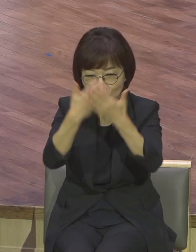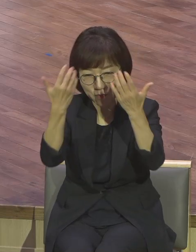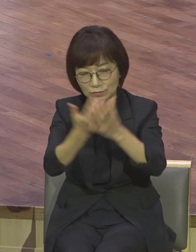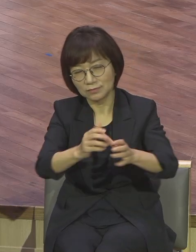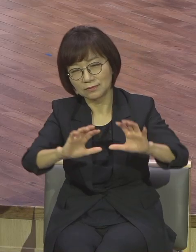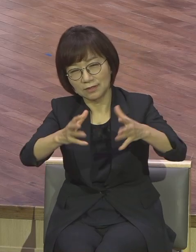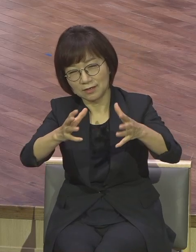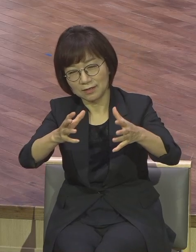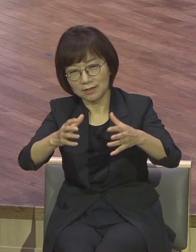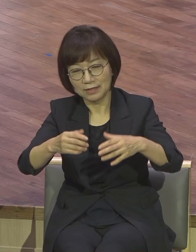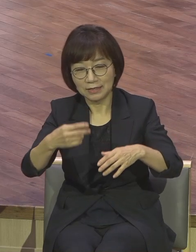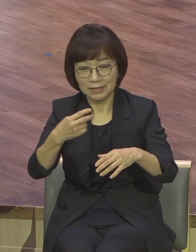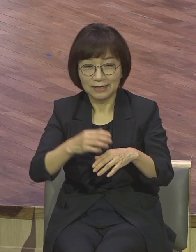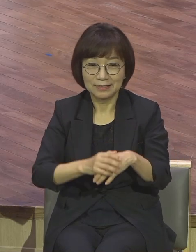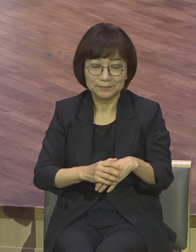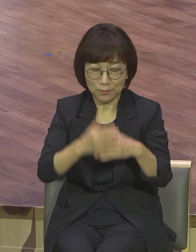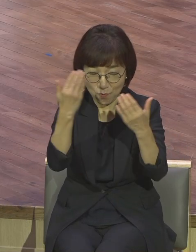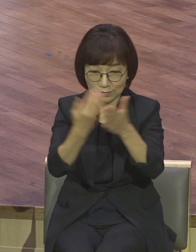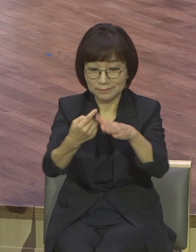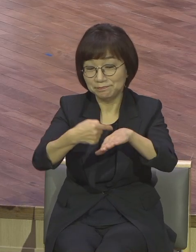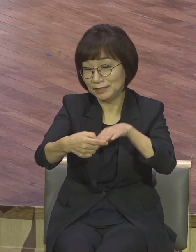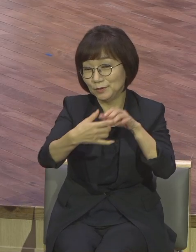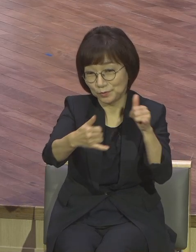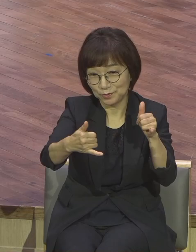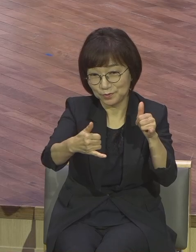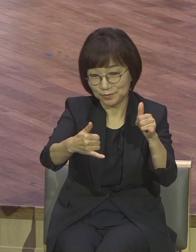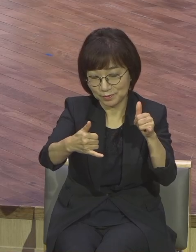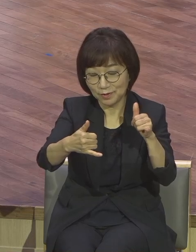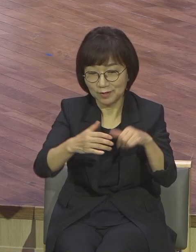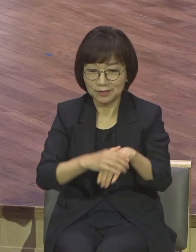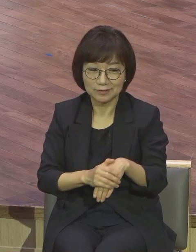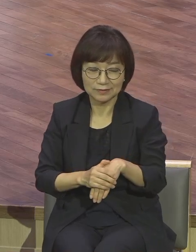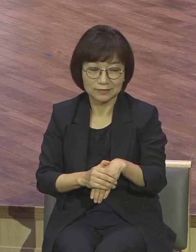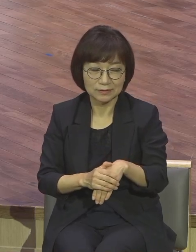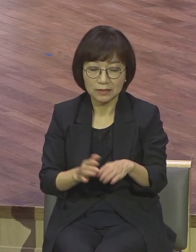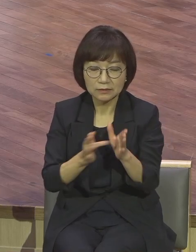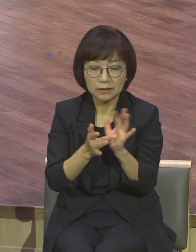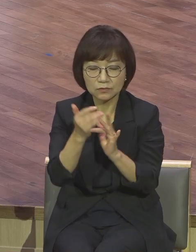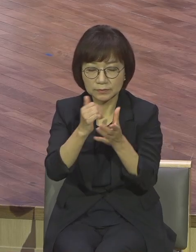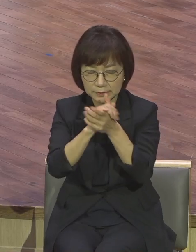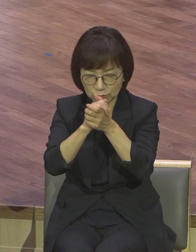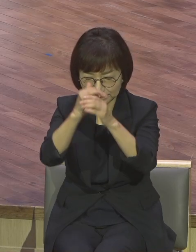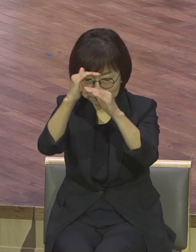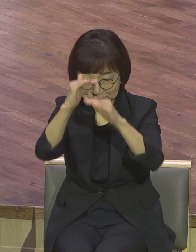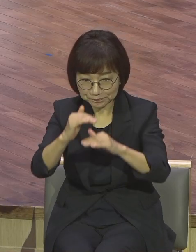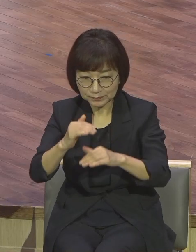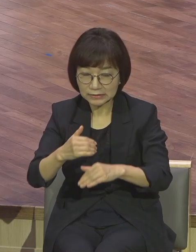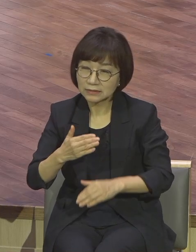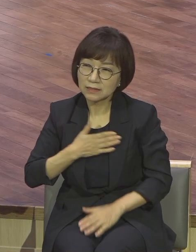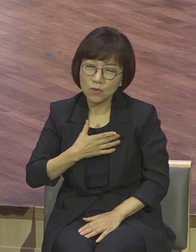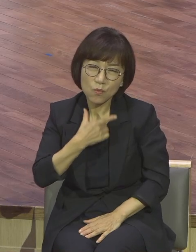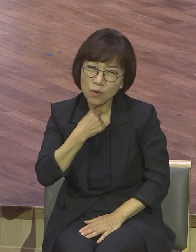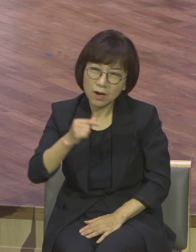있어요 나의 원대로 마하시고 아버지 원대로 하하옵소서 아버지의 원이 뭐예요?